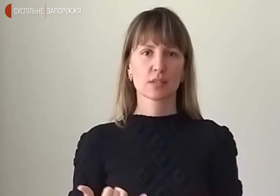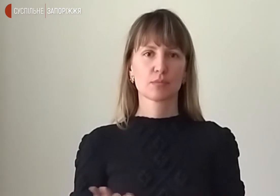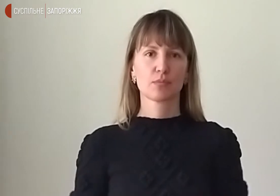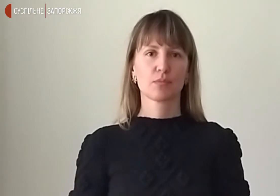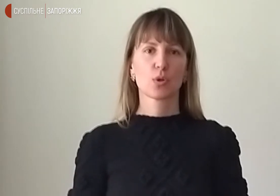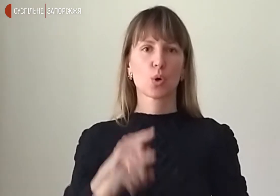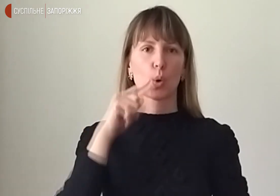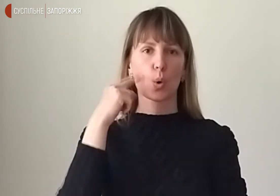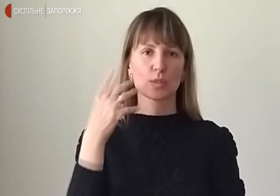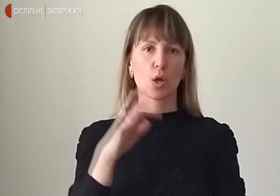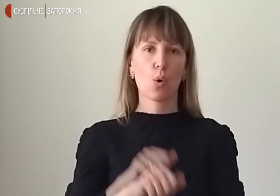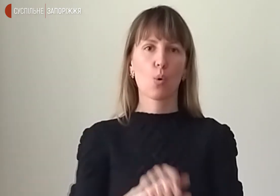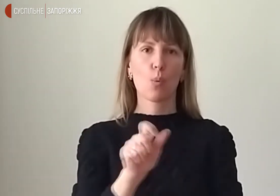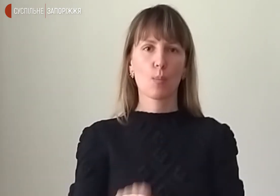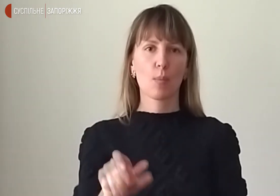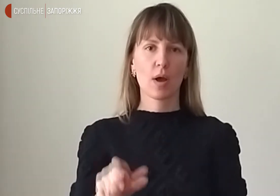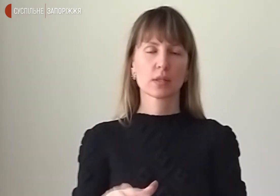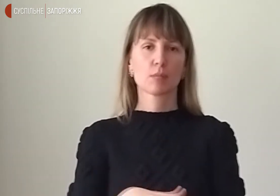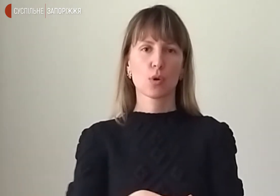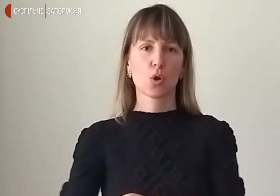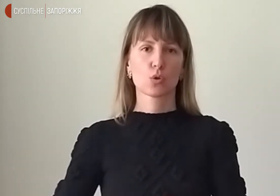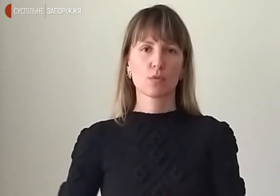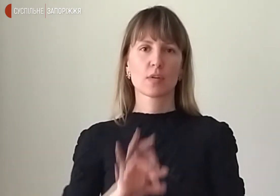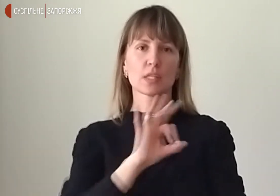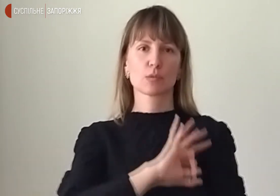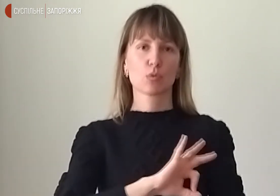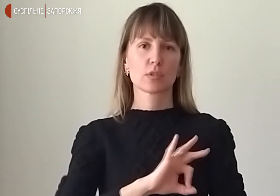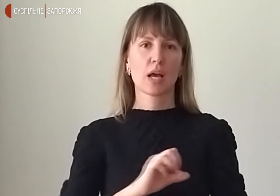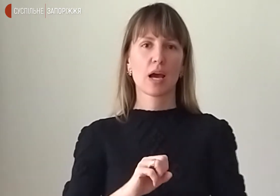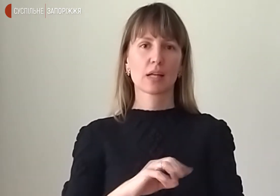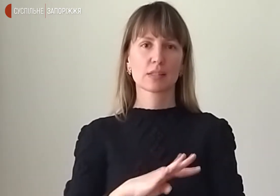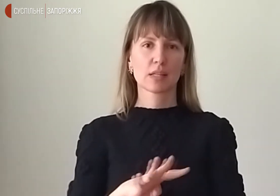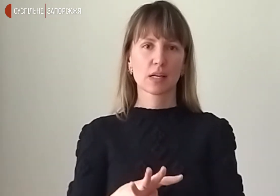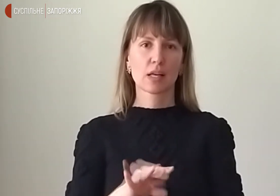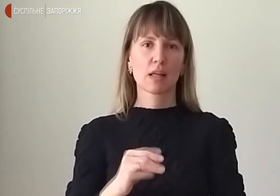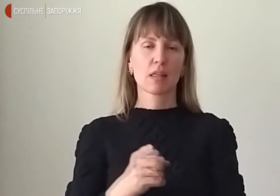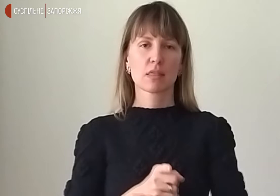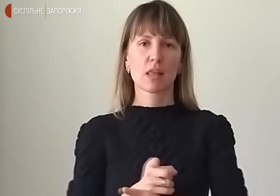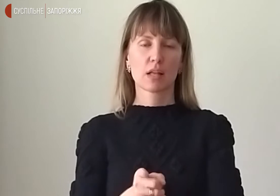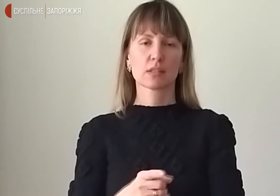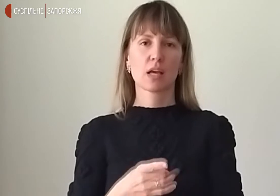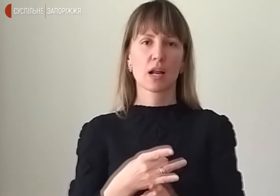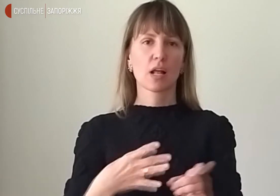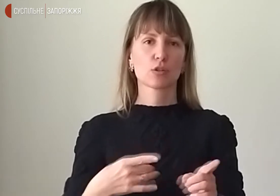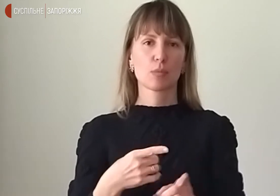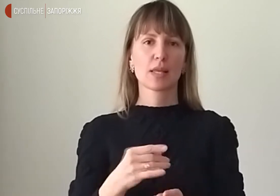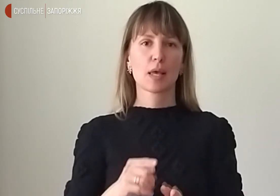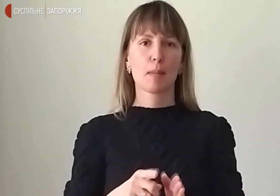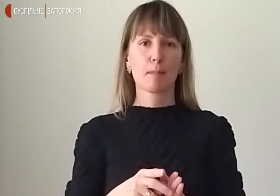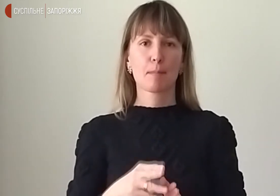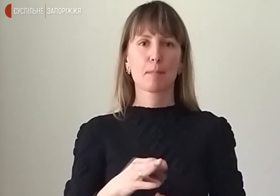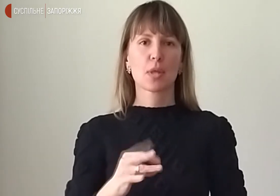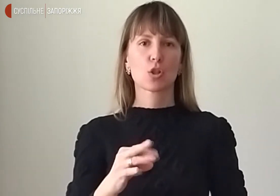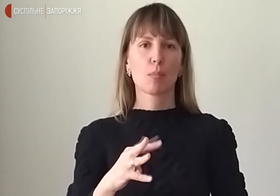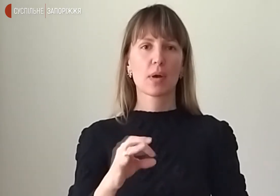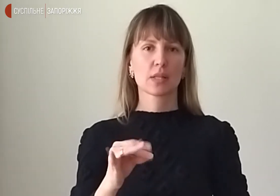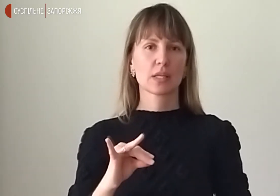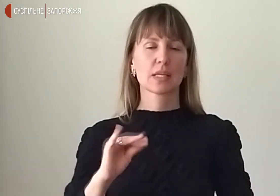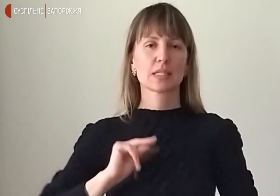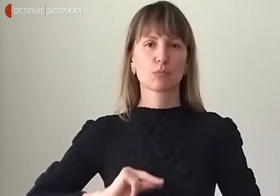Російські окупанти протужують застосовувати артилерію, танки, гранатомети та мінумети. Використовують цивільну